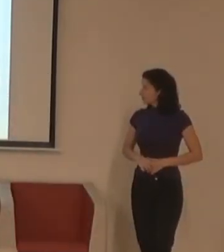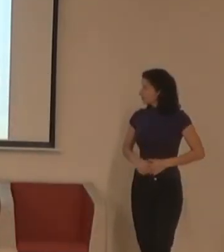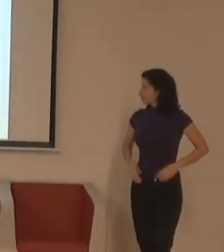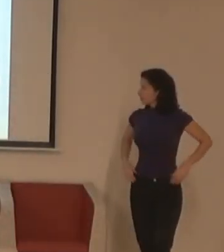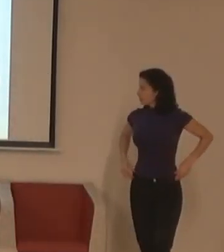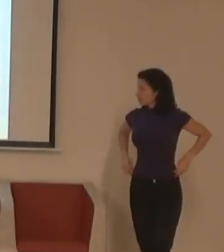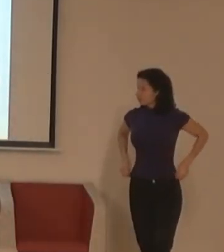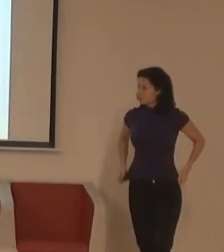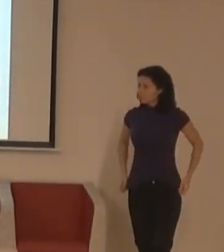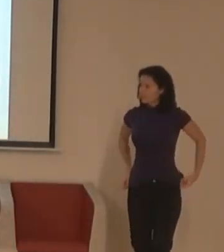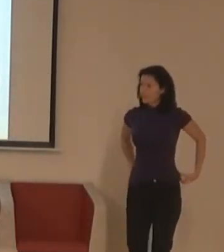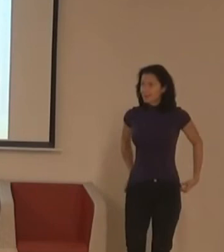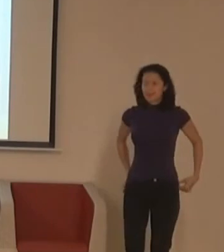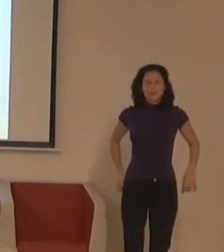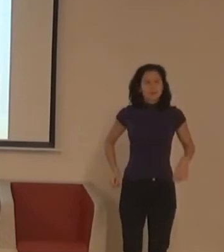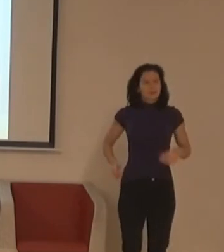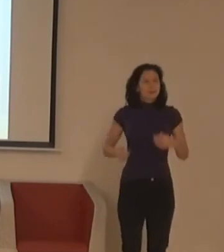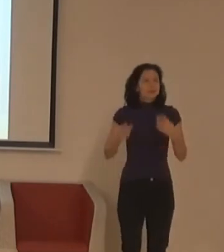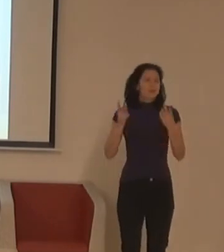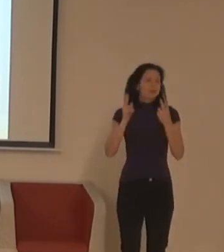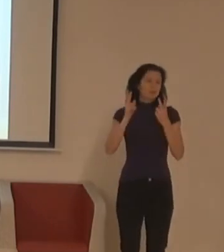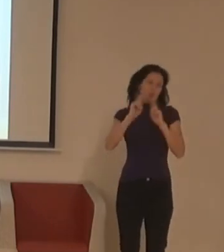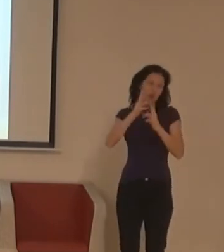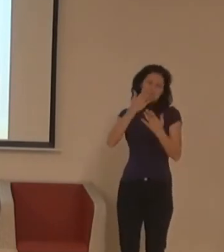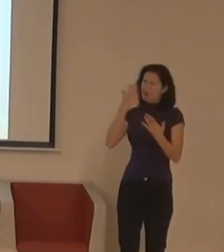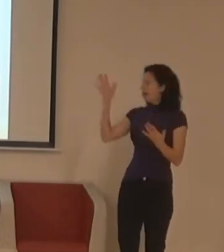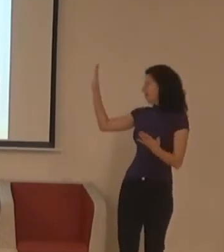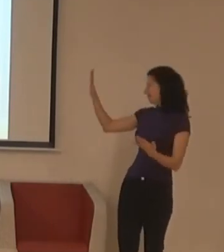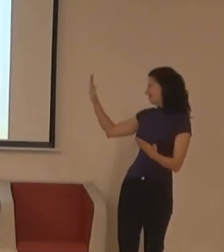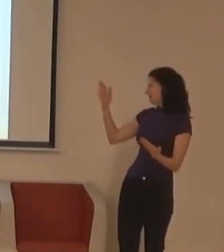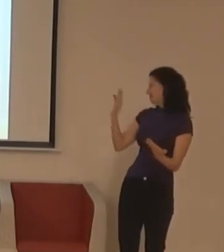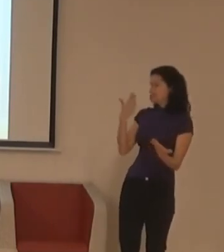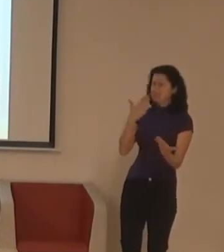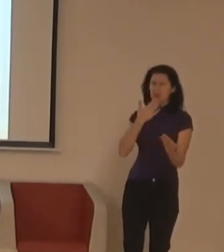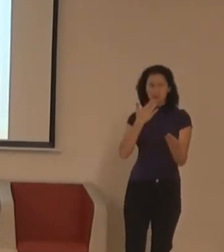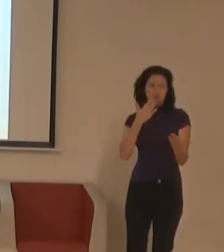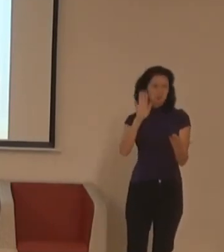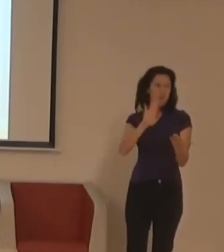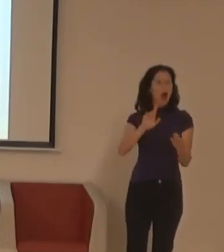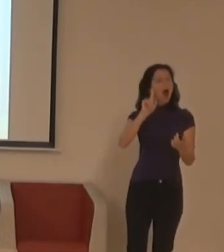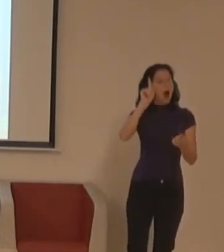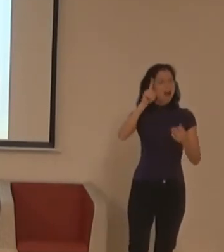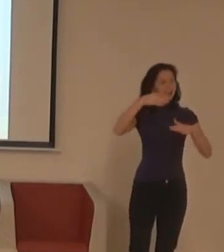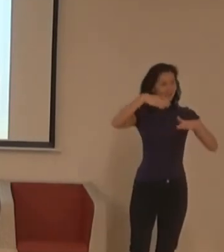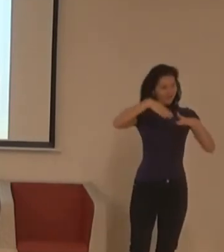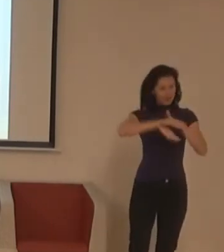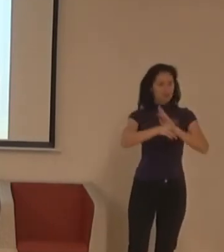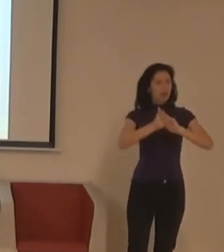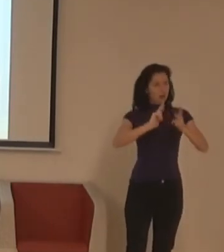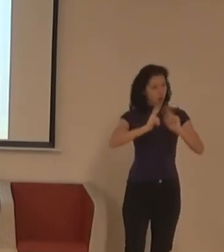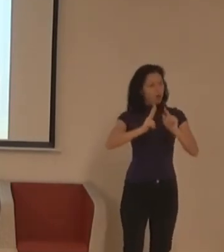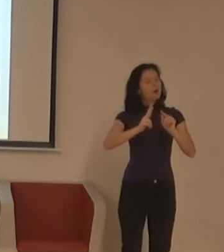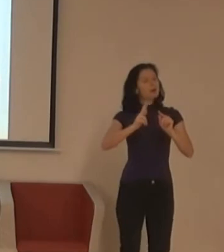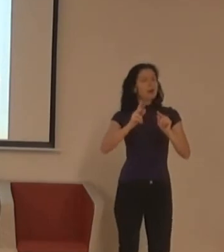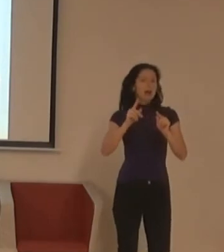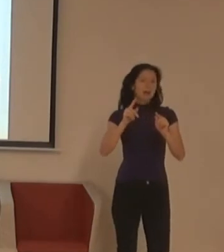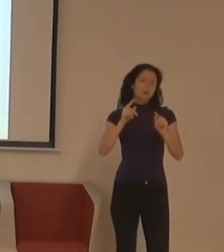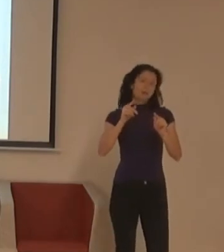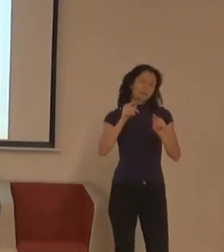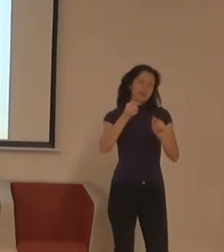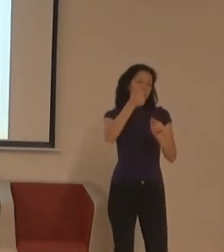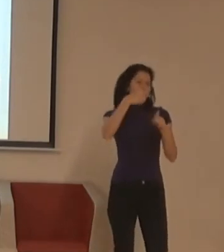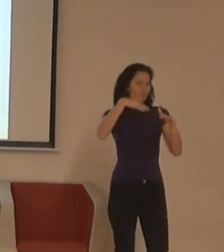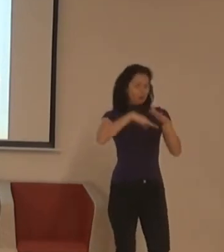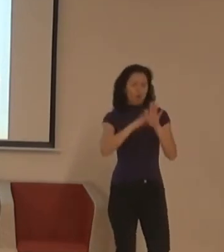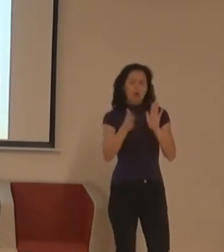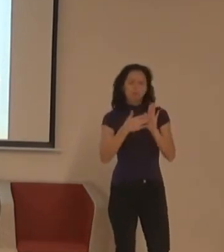Vypadá to tak jako trošku možná suchopárně, ale tady ty videa měly mezi 1,5 až 2,5 tisícema schlédnutí,